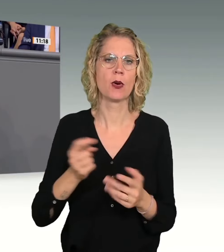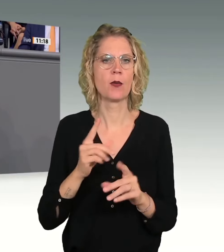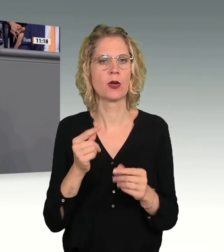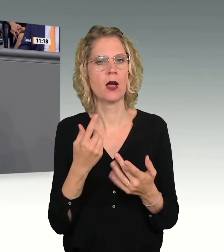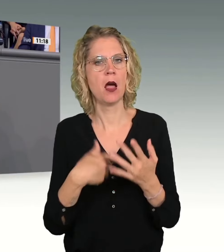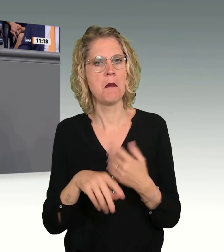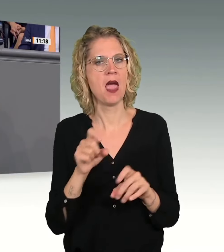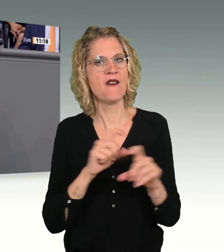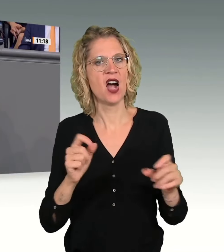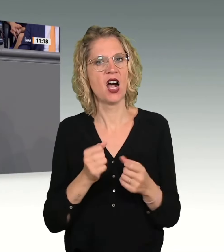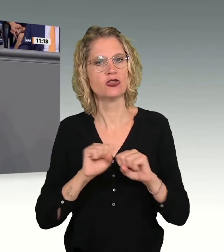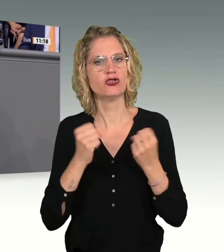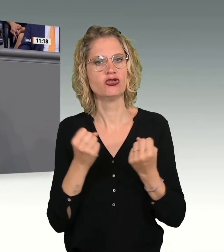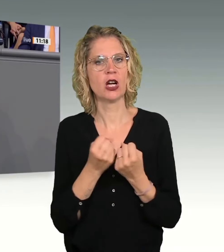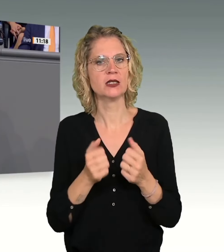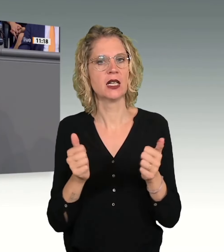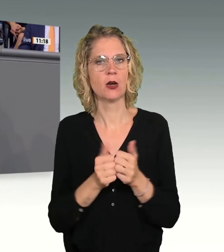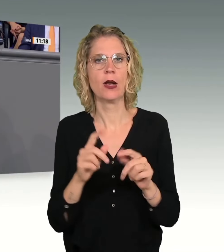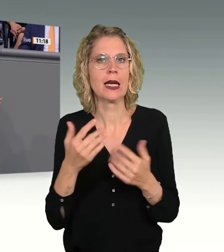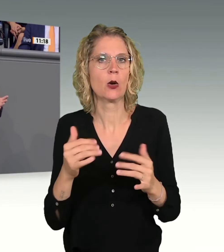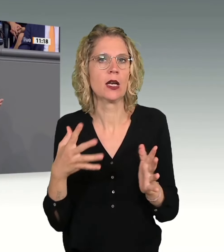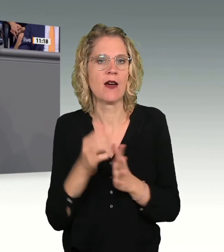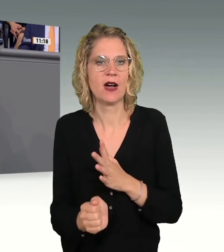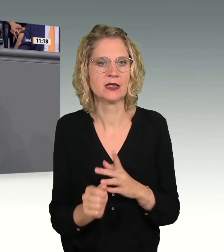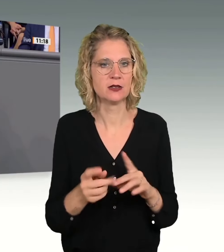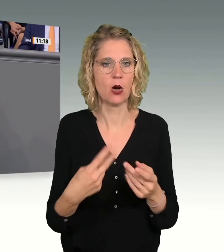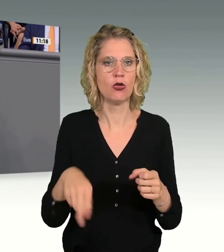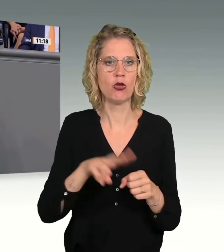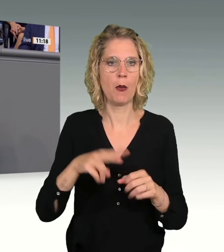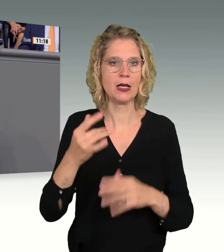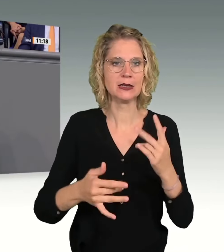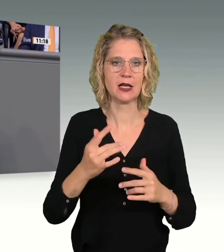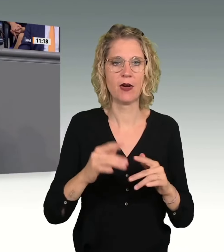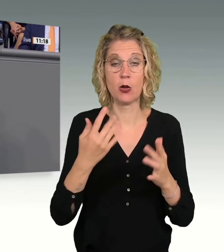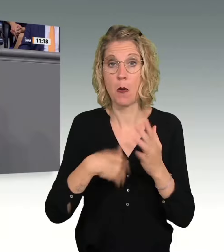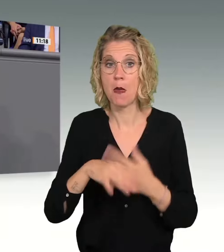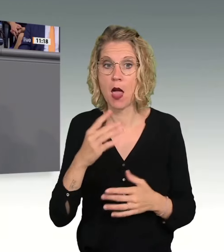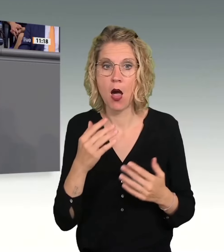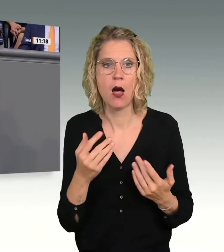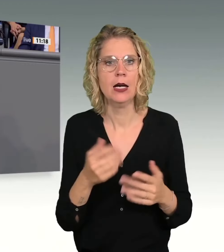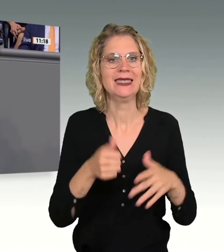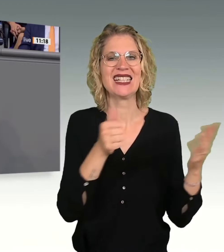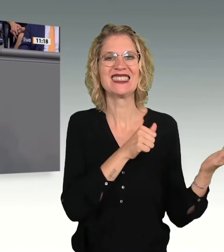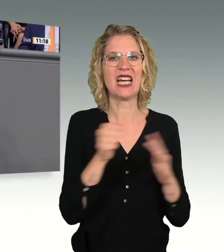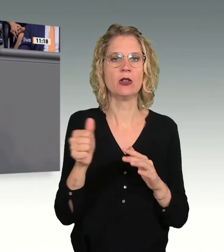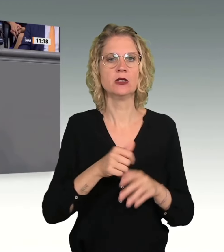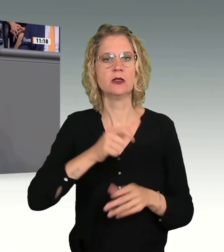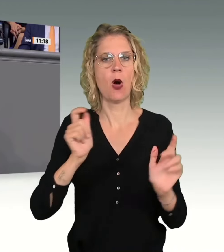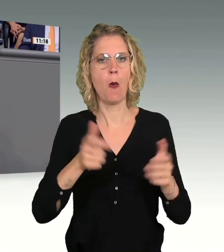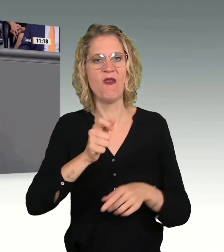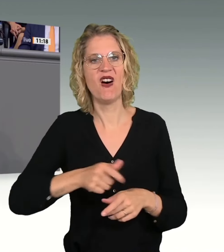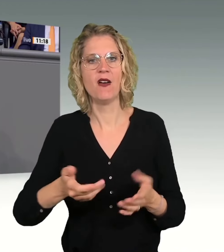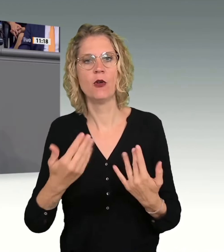Gruppenvergewaltigungen seit dem Jahr 2015. Messerstraftaten in Deutschland nahezu stündlich. Warum? Wegen Ihrer